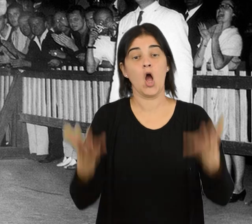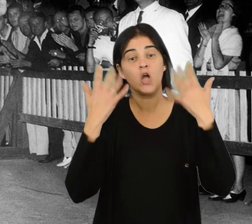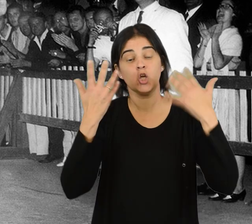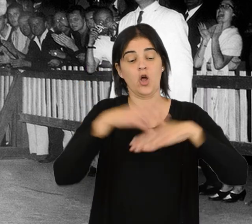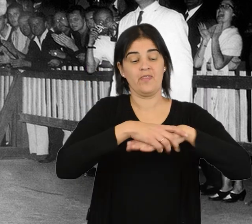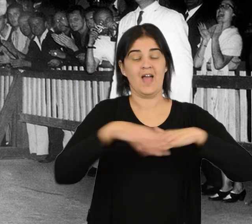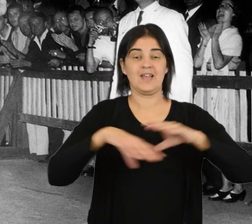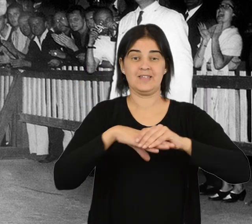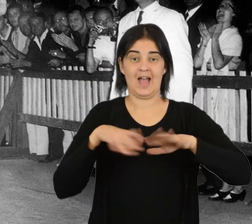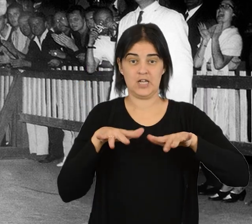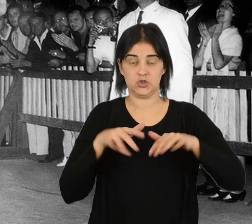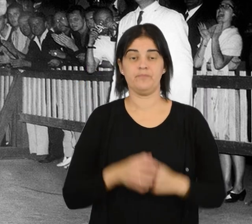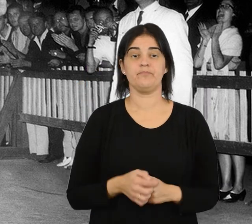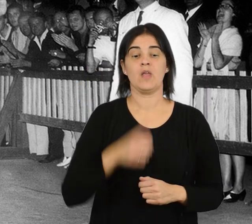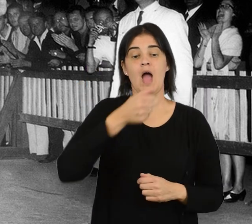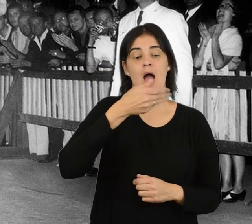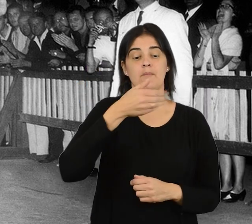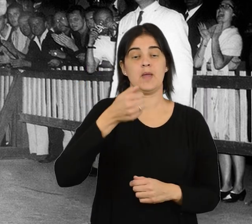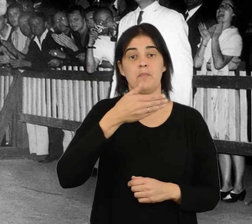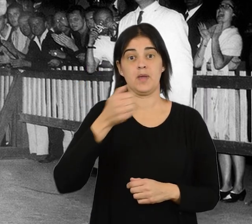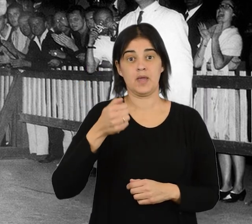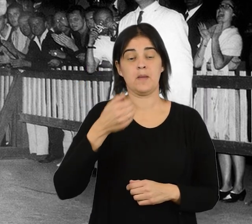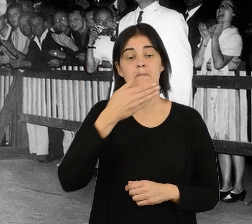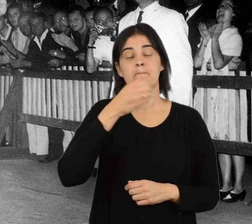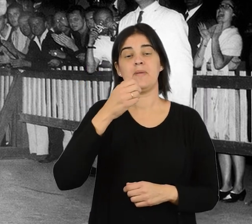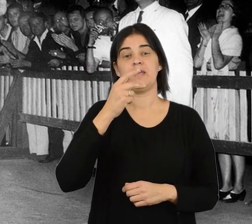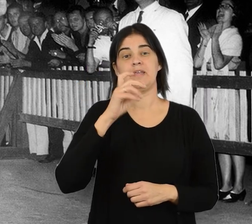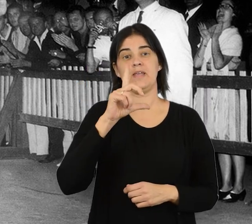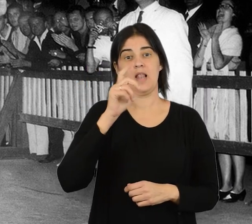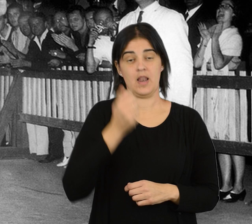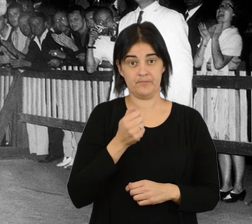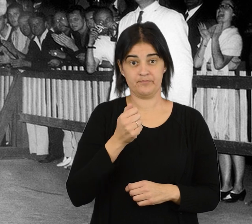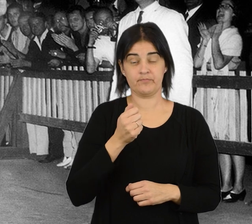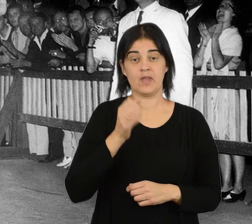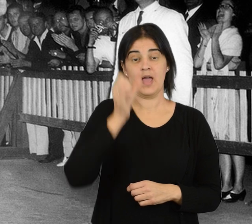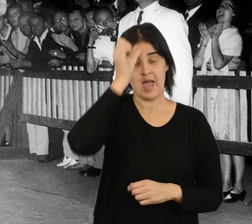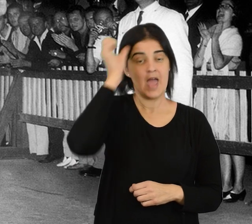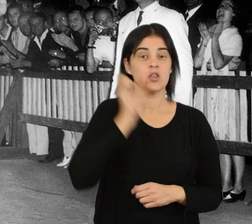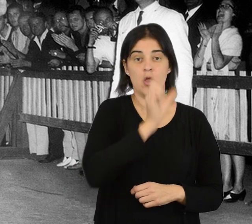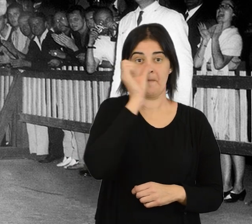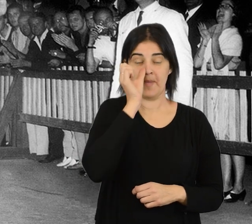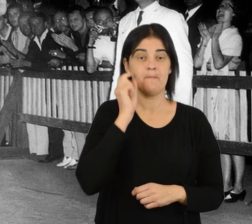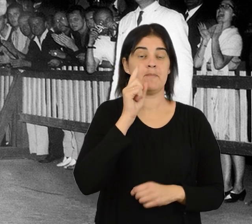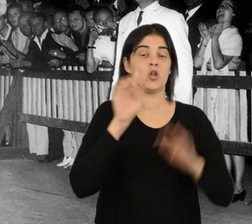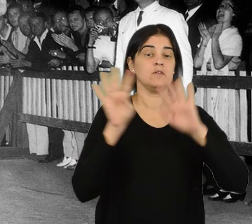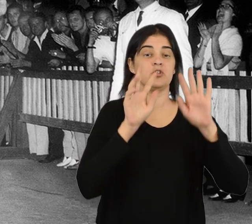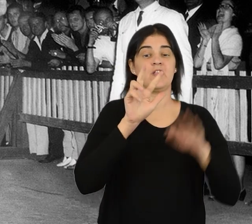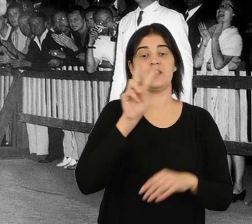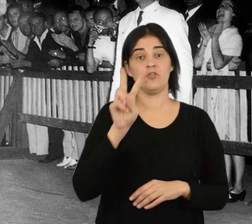El corredor descalzo, A. Viquila, Etiopía, 1932